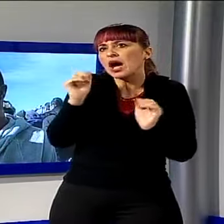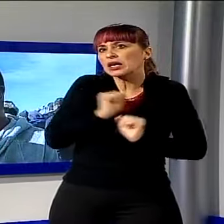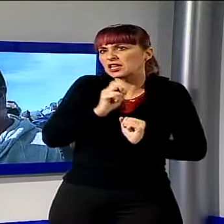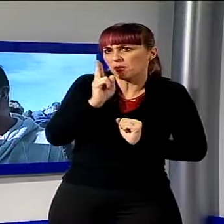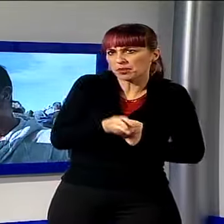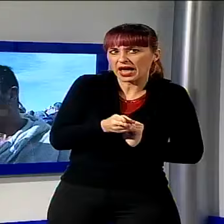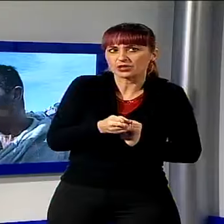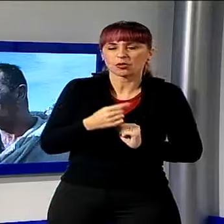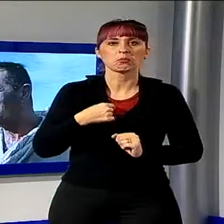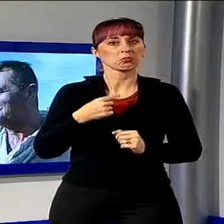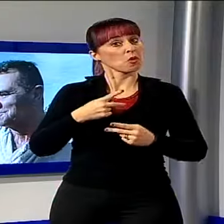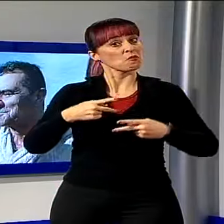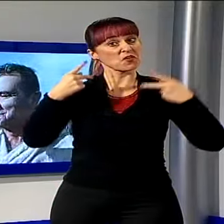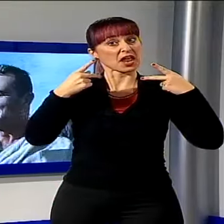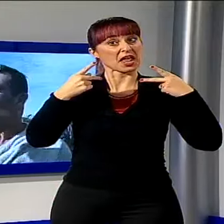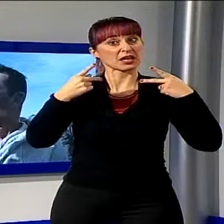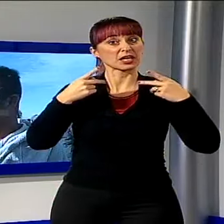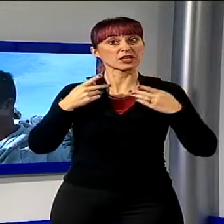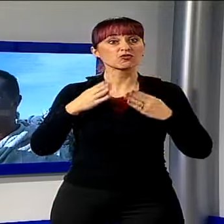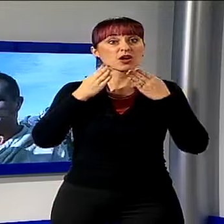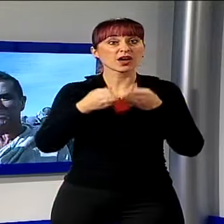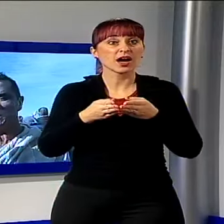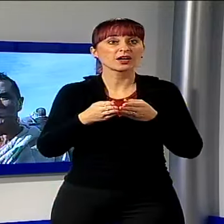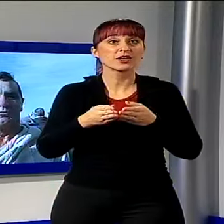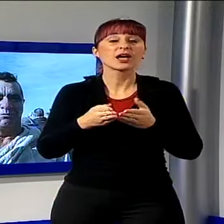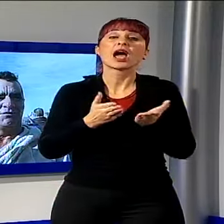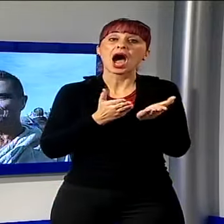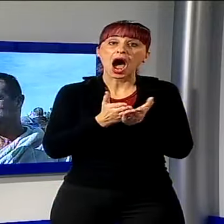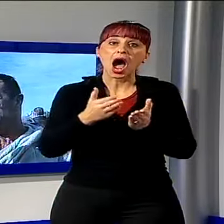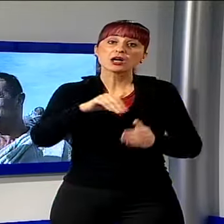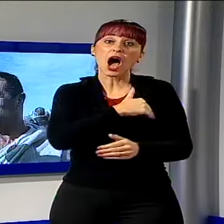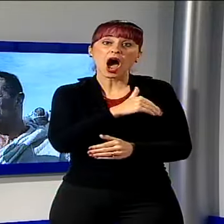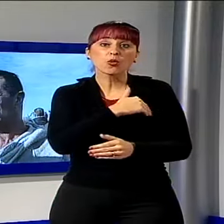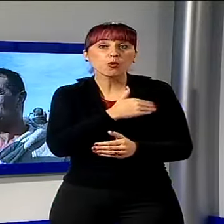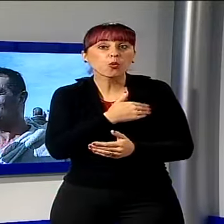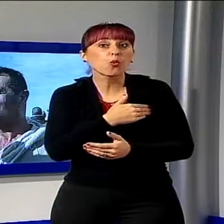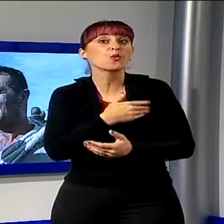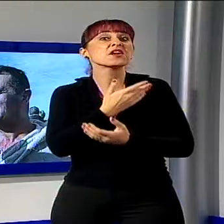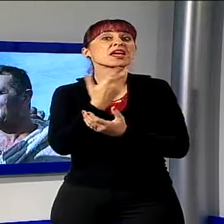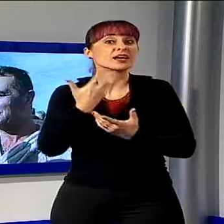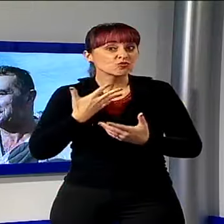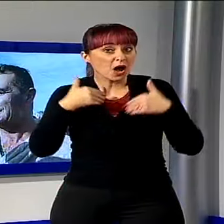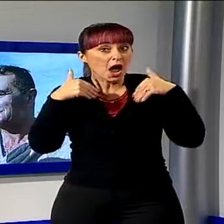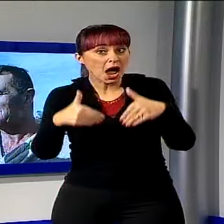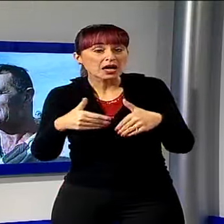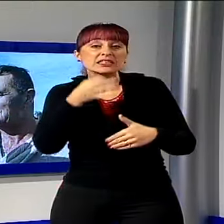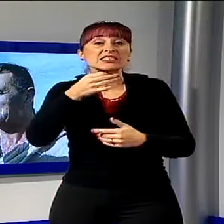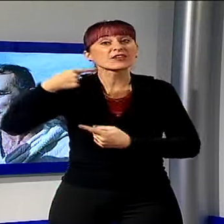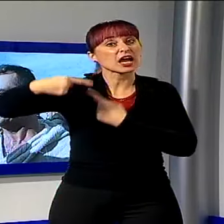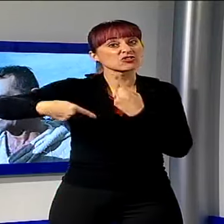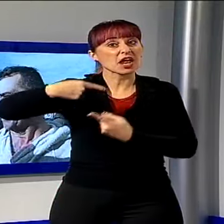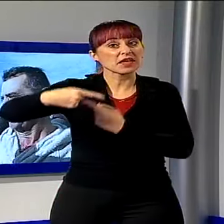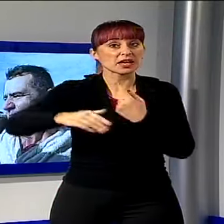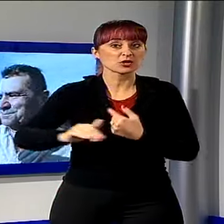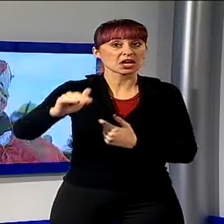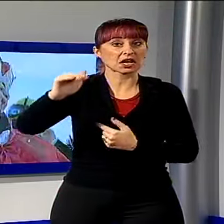felice di aver fatto il bagno. C'erano anche diversi i suoi alunni. C'erano anche diversi i miei alunni, mi fa piacere tutto questo, perché vuol dire che c'è una generazione che cresce di